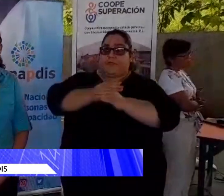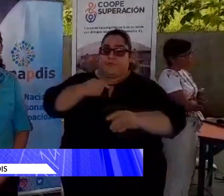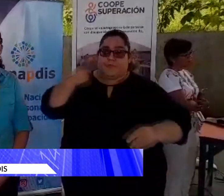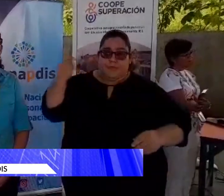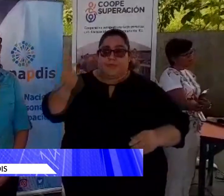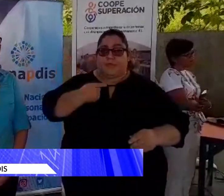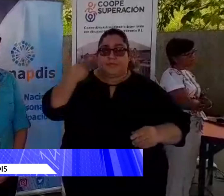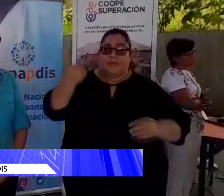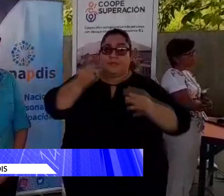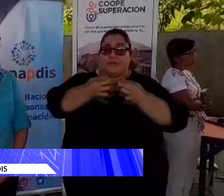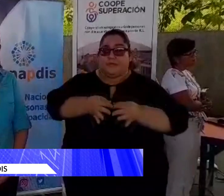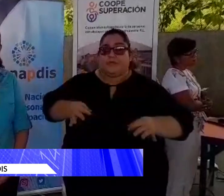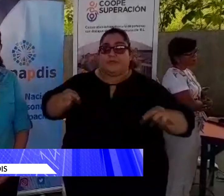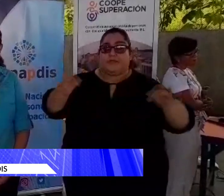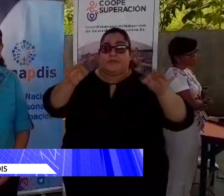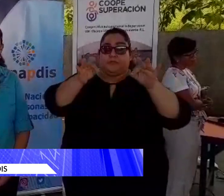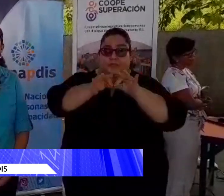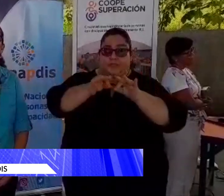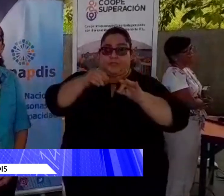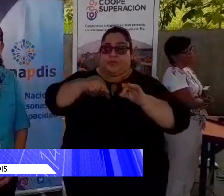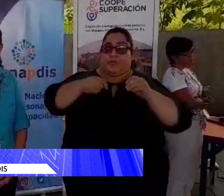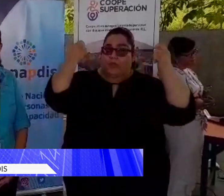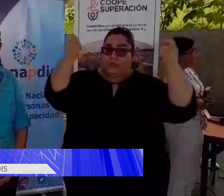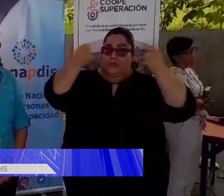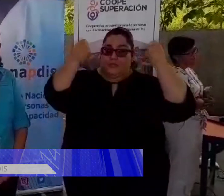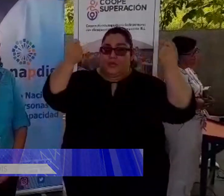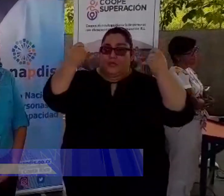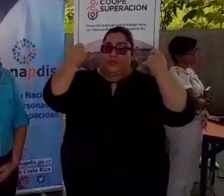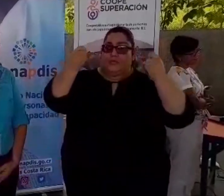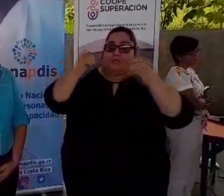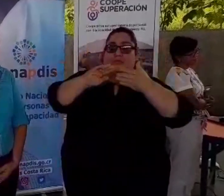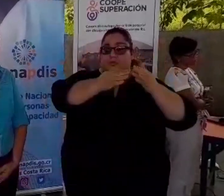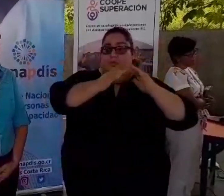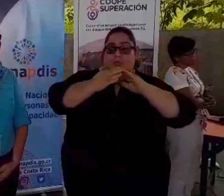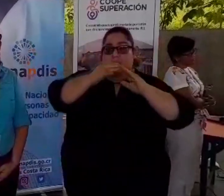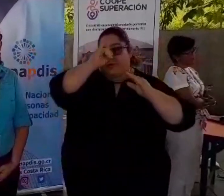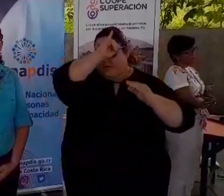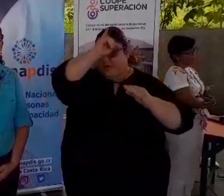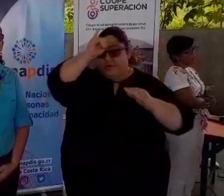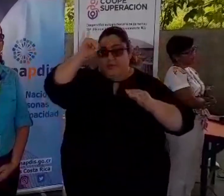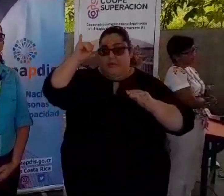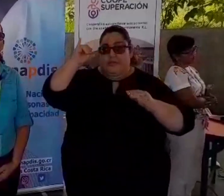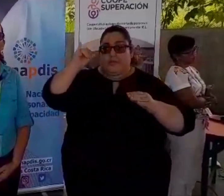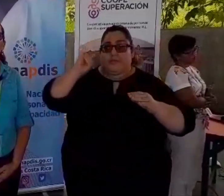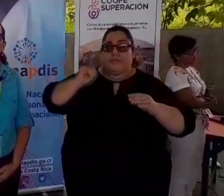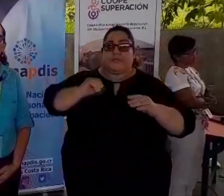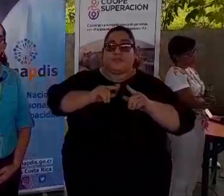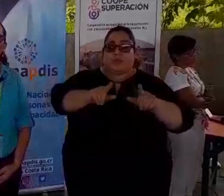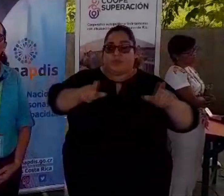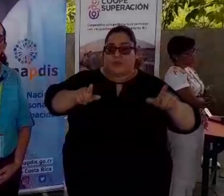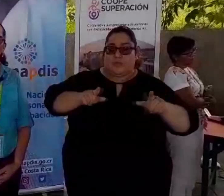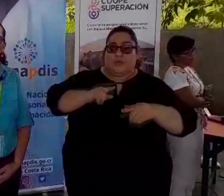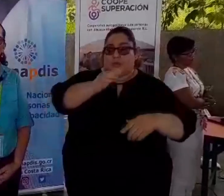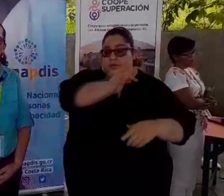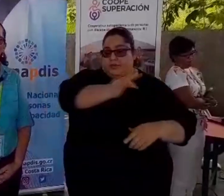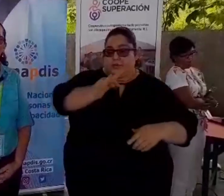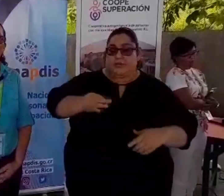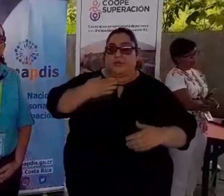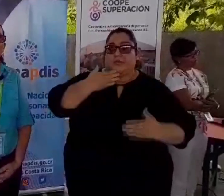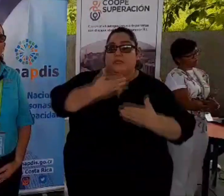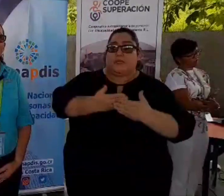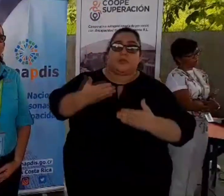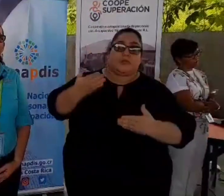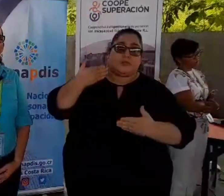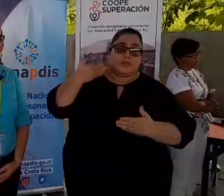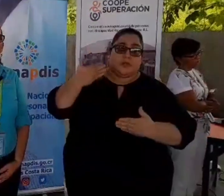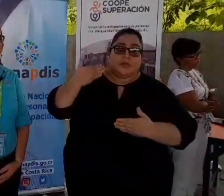Es importante que lo estamos celebrando en una comunidad indígena En este caso en el territorio de Térraba de Buenos Aires